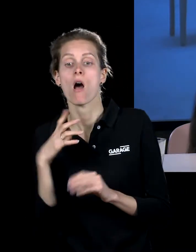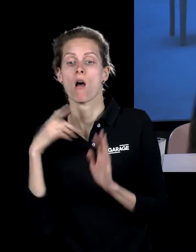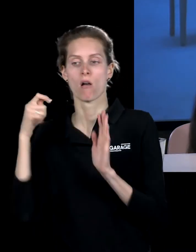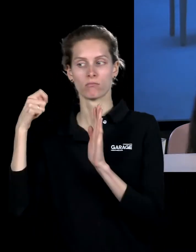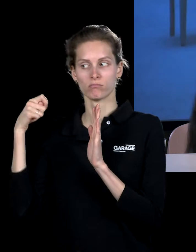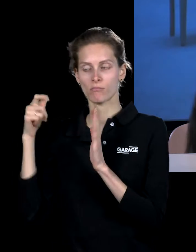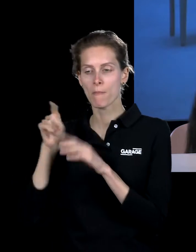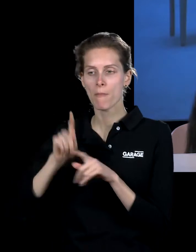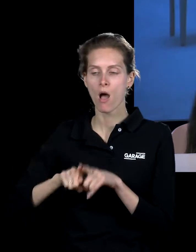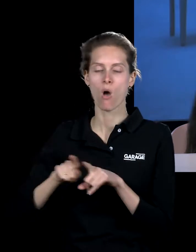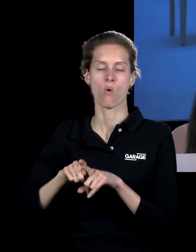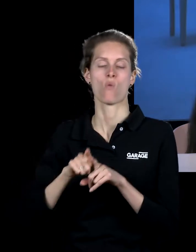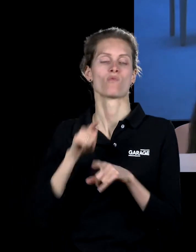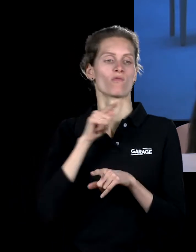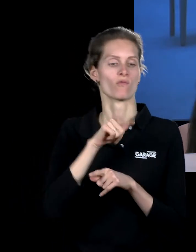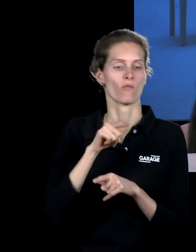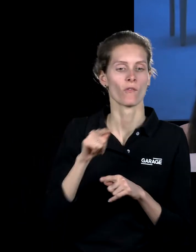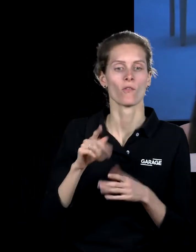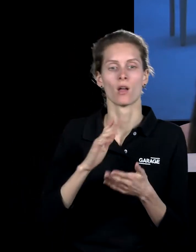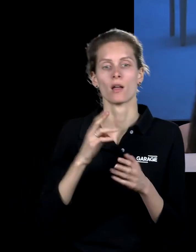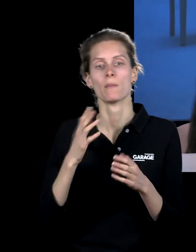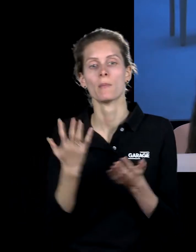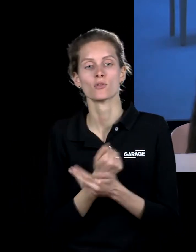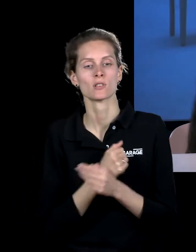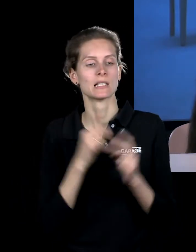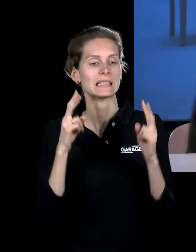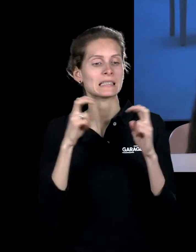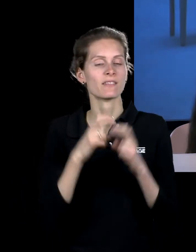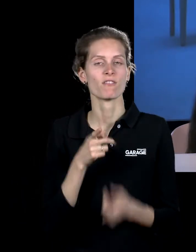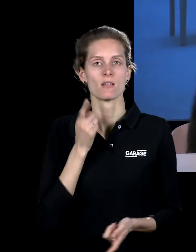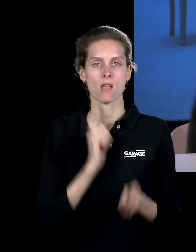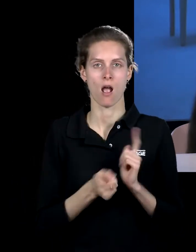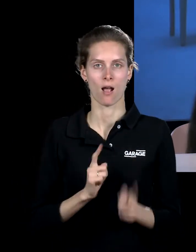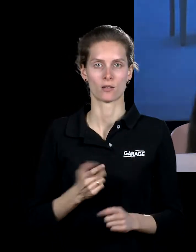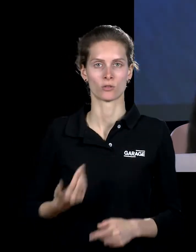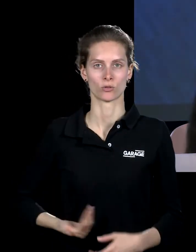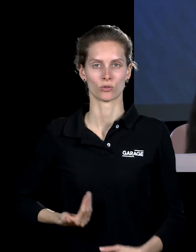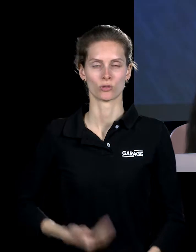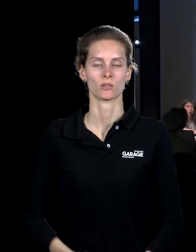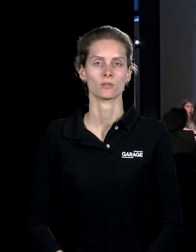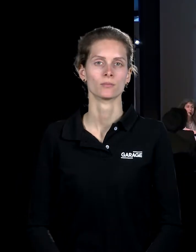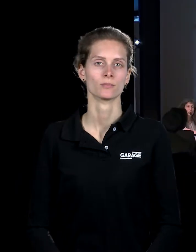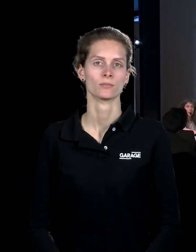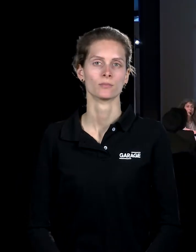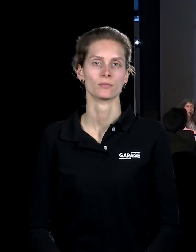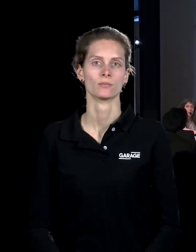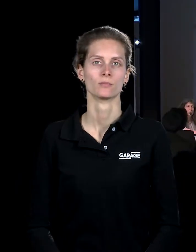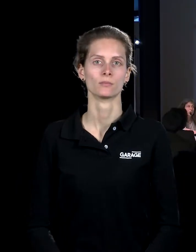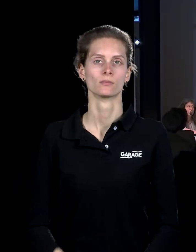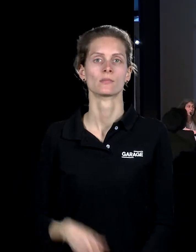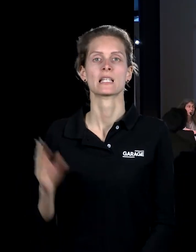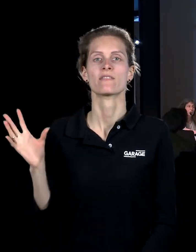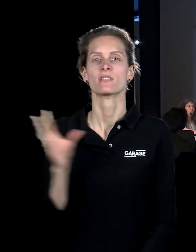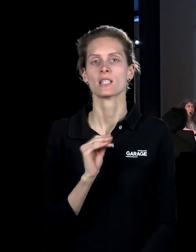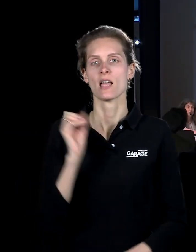фильма становятся инструментом исследования реальности, становятся вот этим самым свидетельством. Все возможные